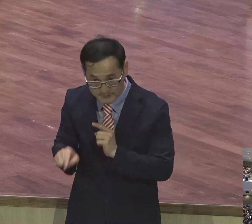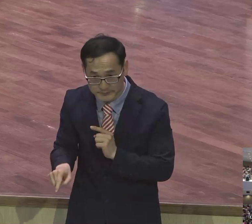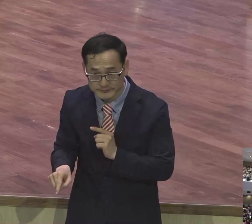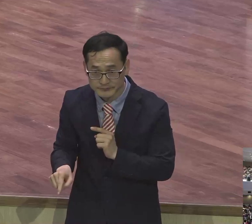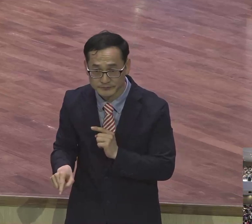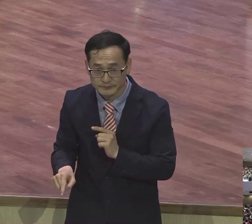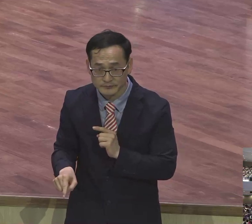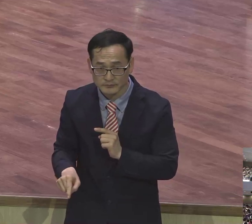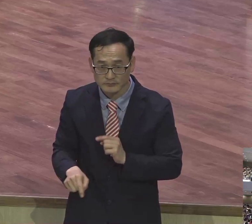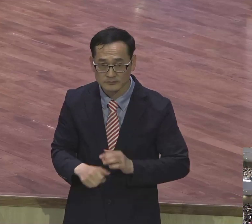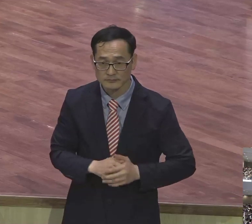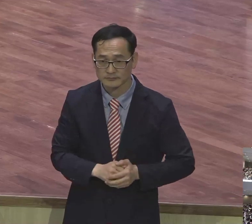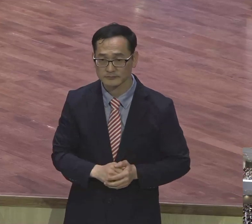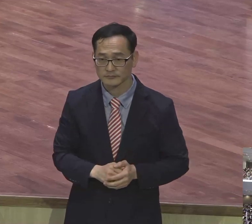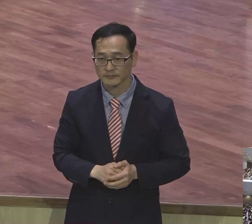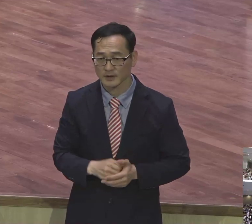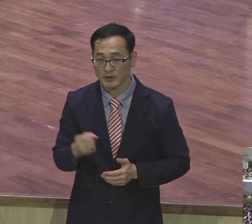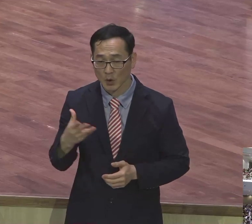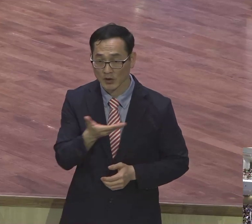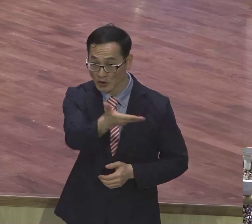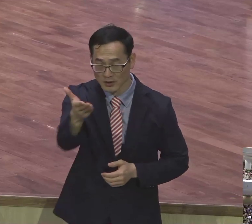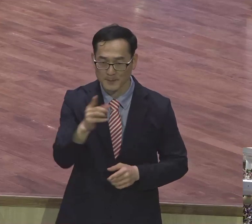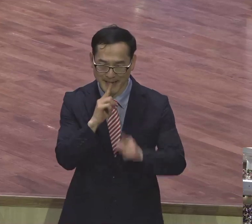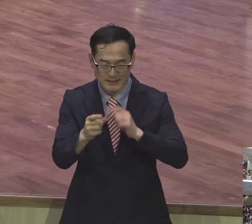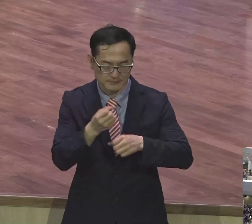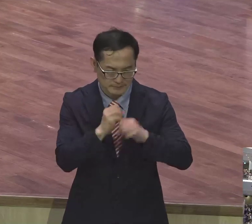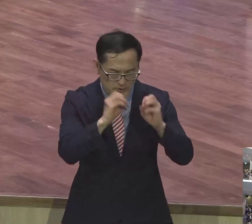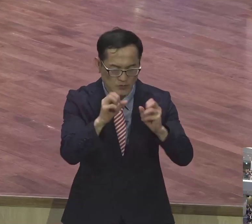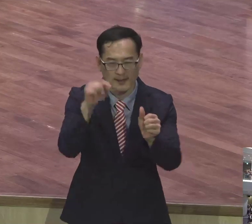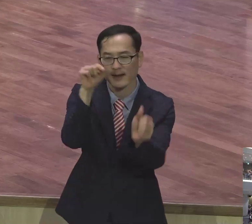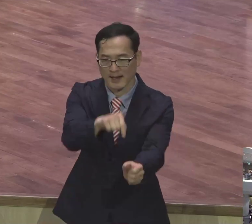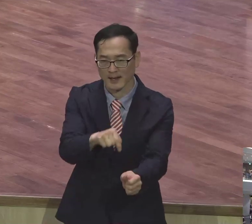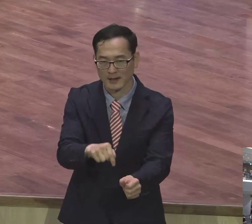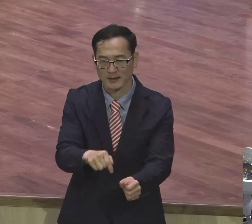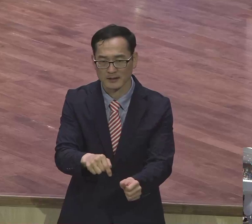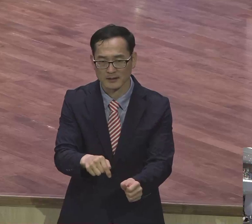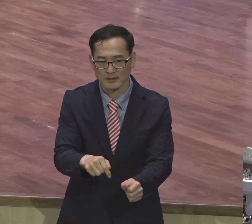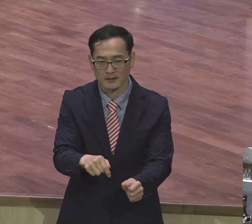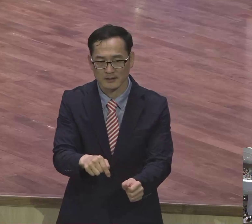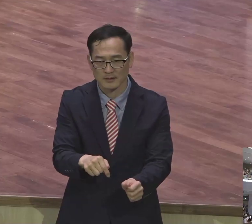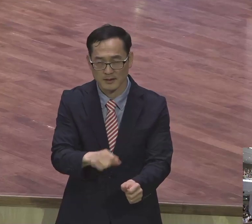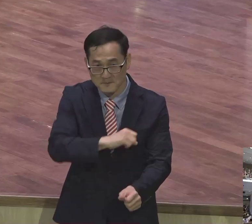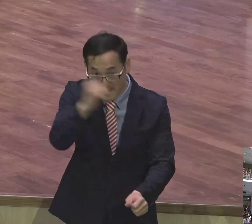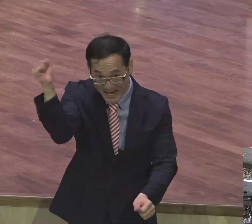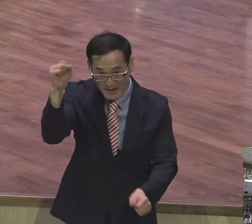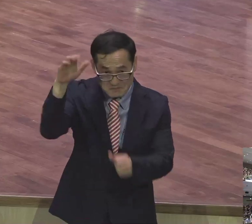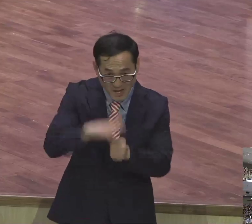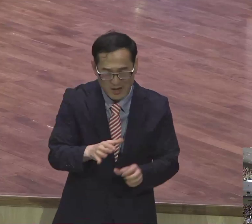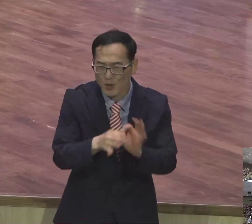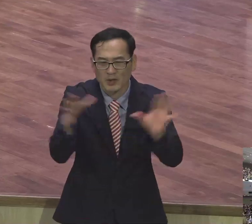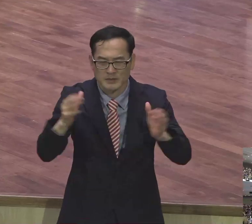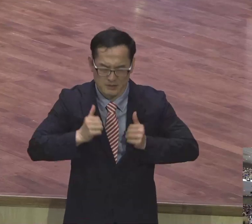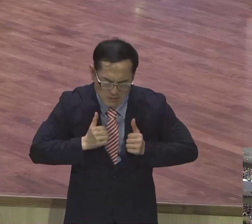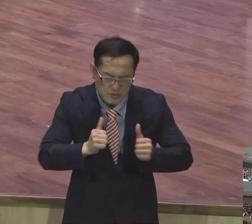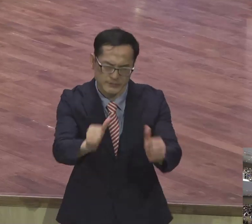디보던스 4장의 절에는 너는 말씀을 전파라. 때를 얻든지 못 얻든지 항상 힘쓰라.